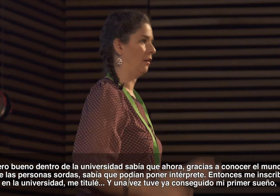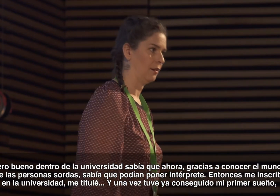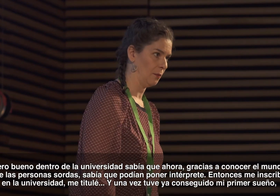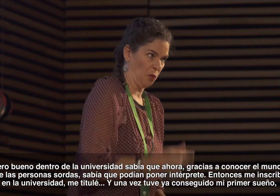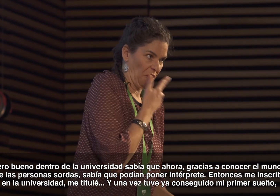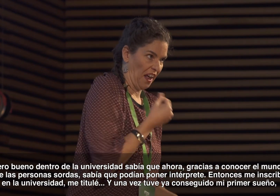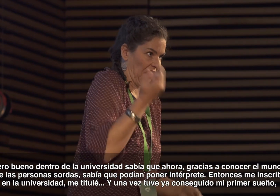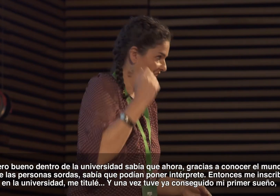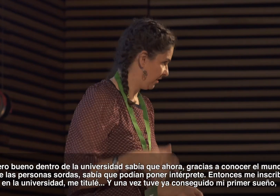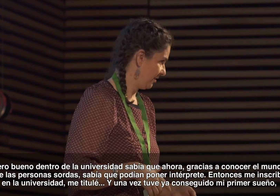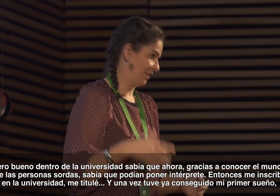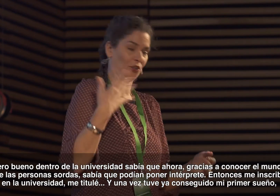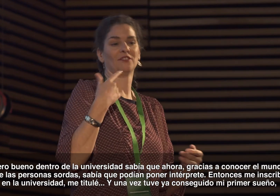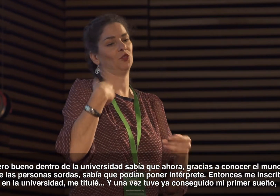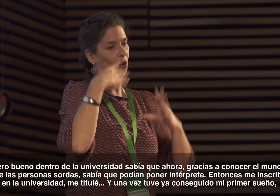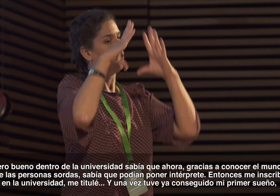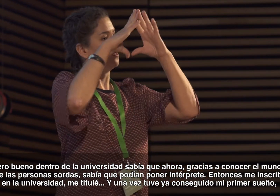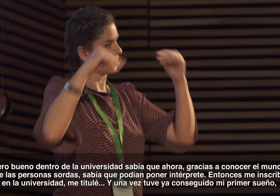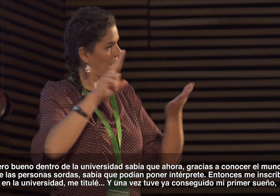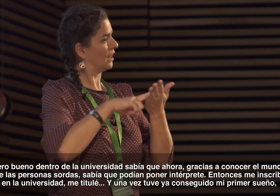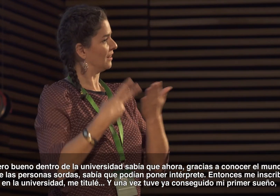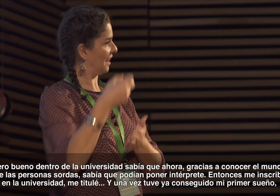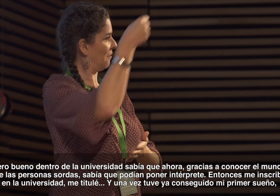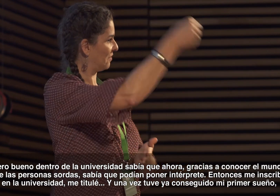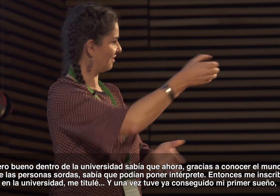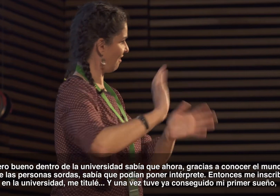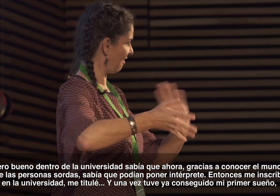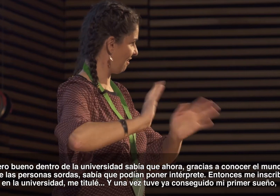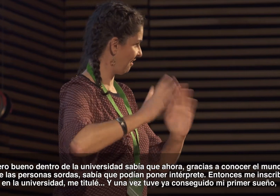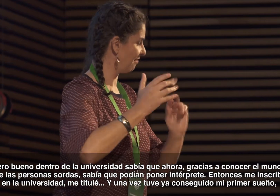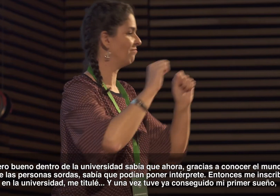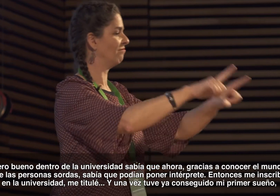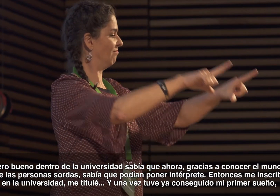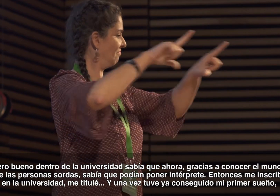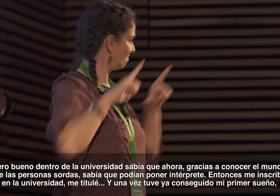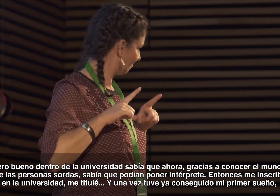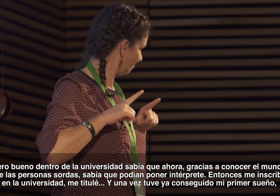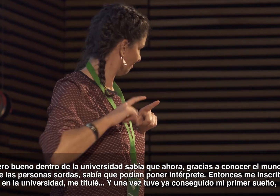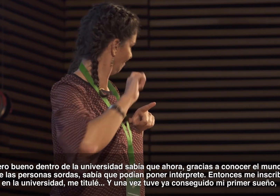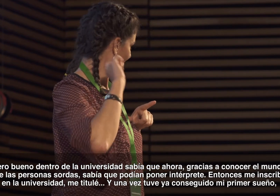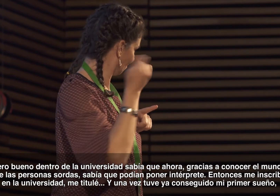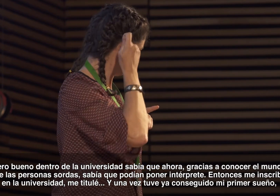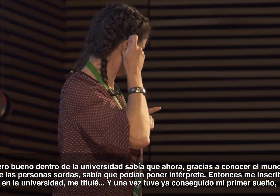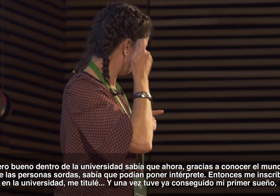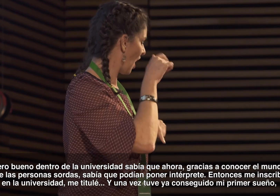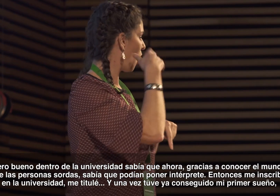ahora, gracias a conocer el mundo de las personas sordas, sabía que podía poner intérprete. Entonces me inscribí a la universidad, me titulé y una